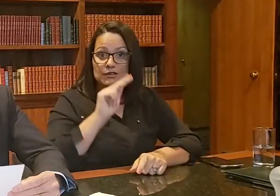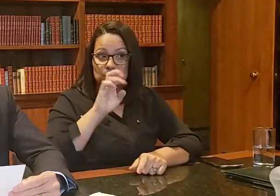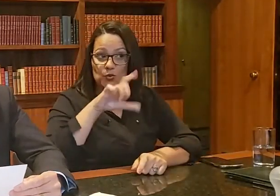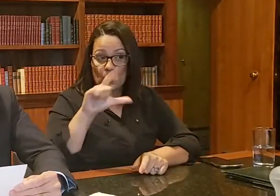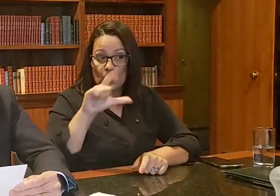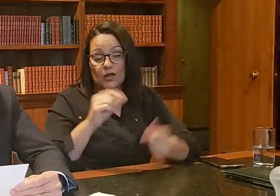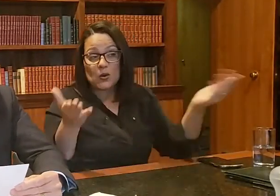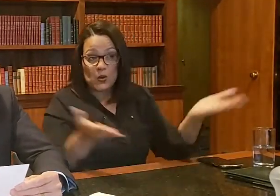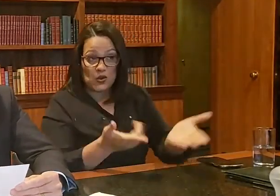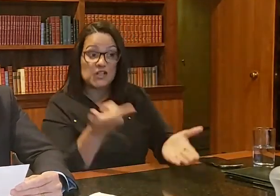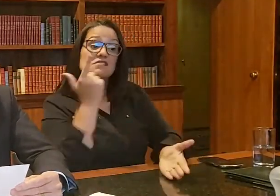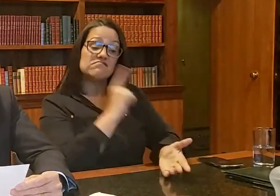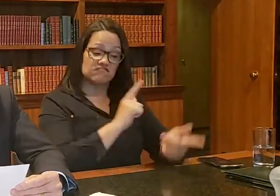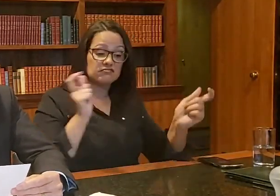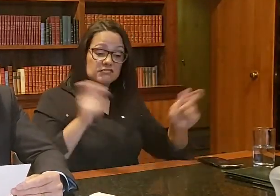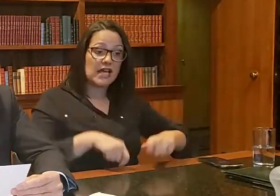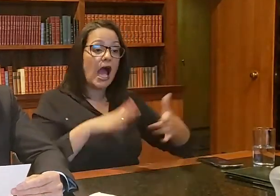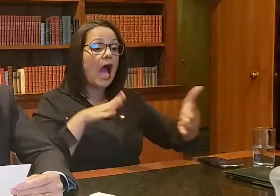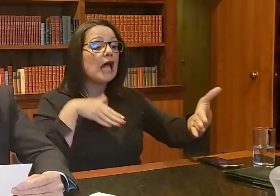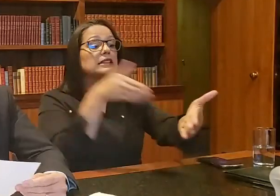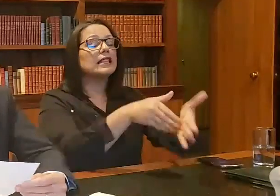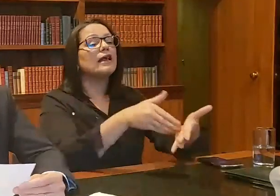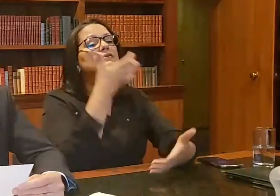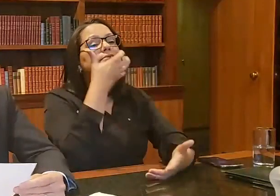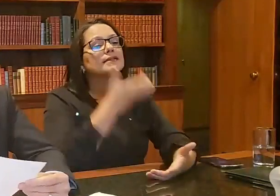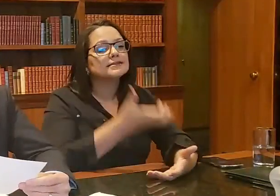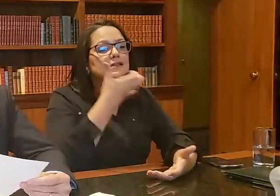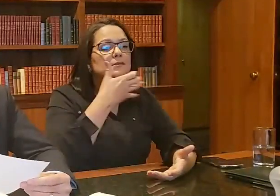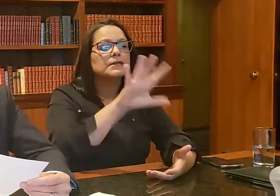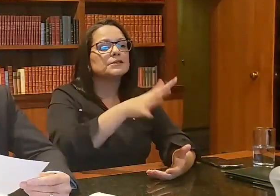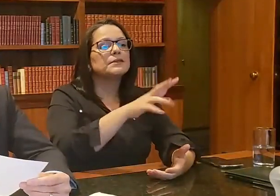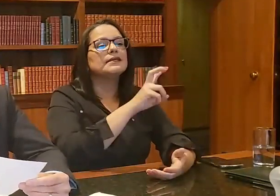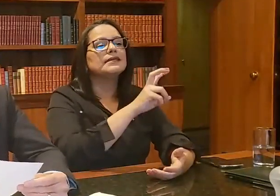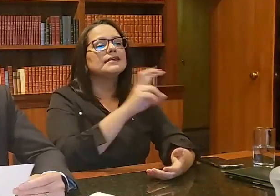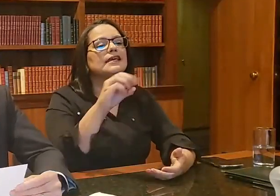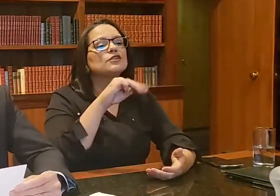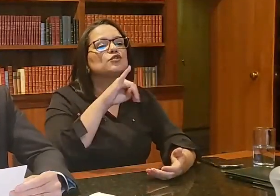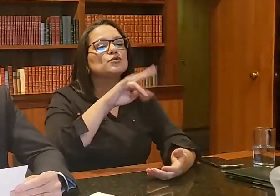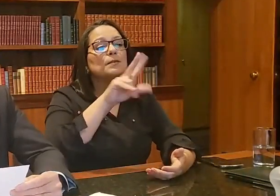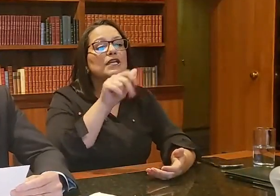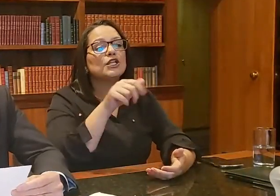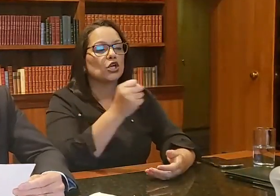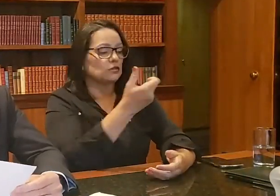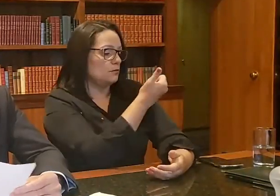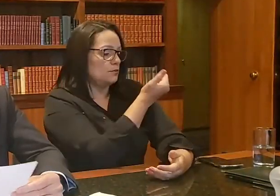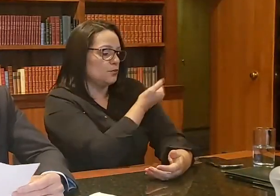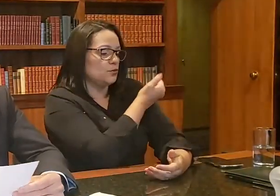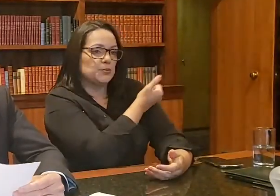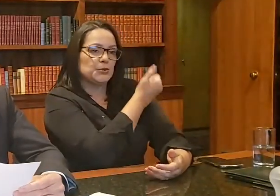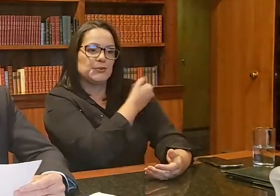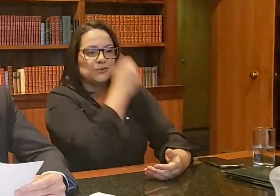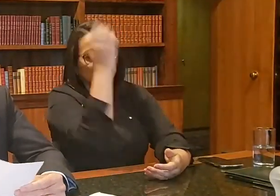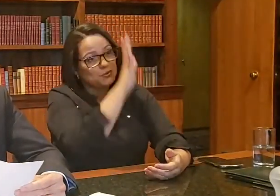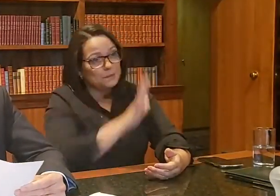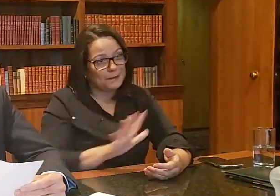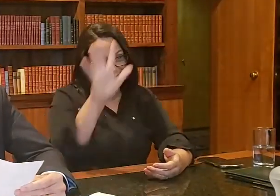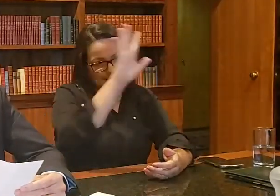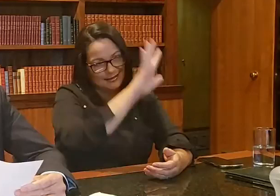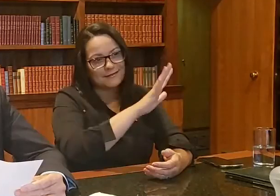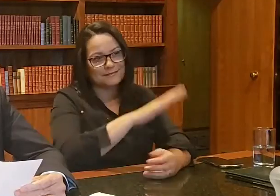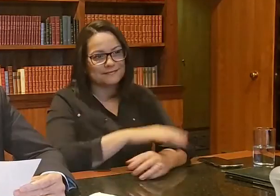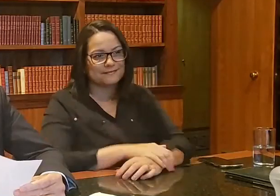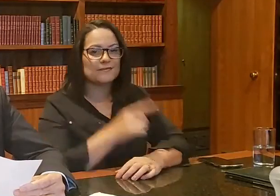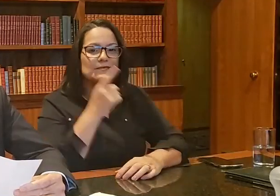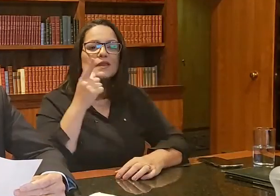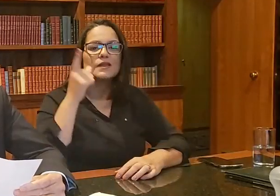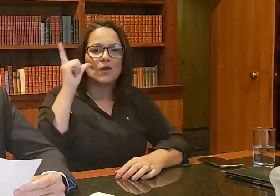temos condições de dizer que, até o final do ano, teremos por volta de 500 milhões de doses de vacina no Brasil. Onde, se não me engano, onde